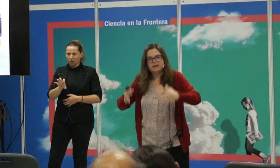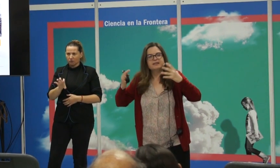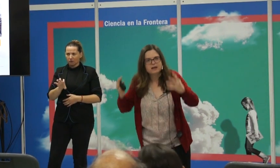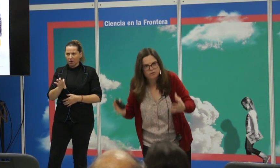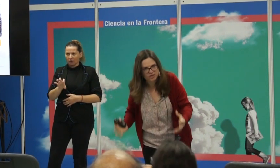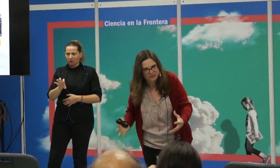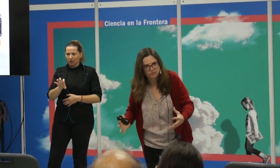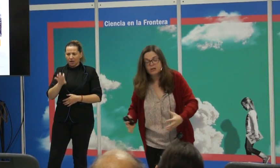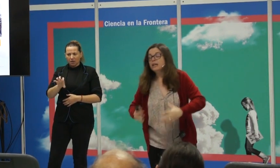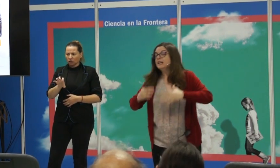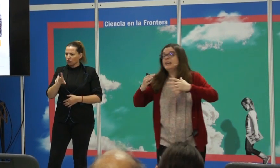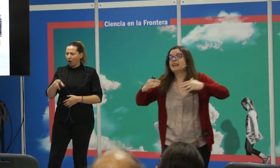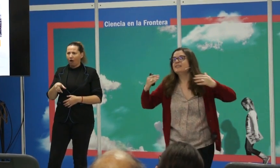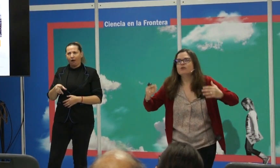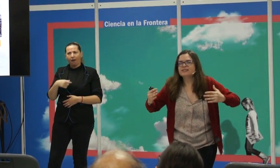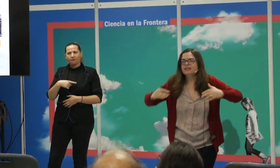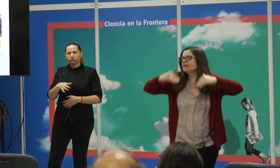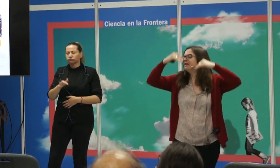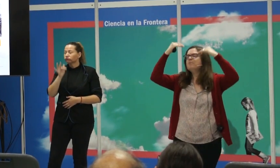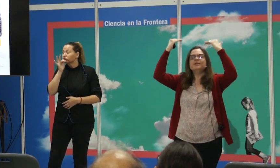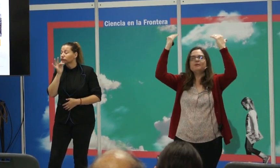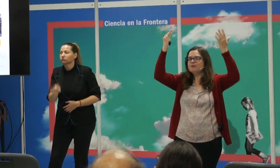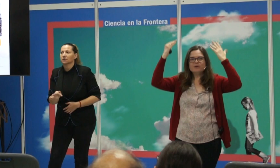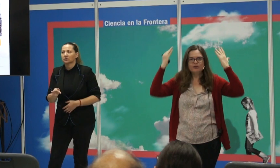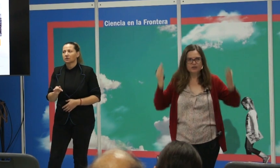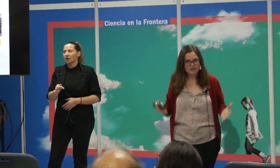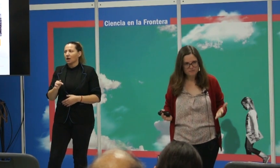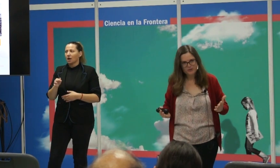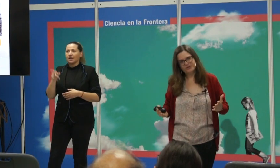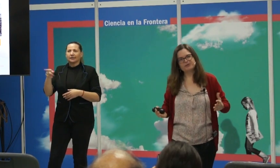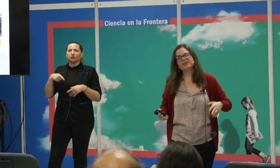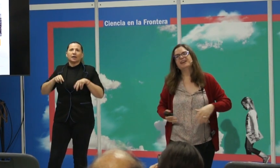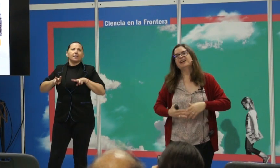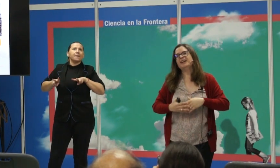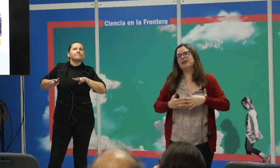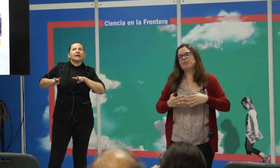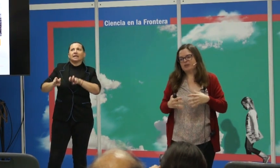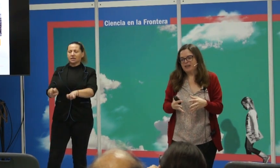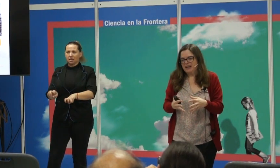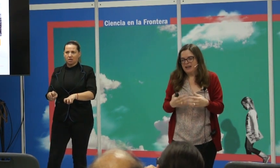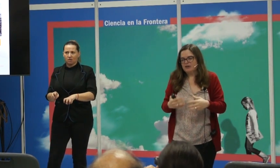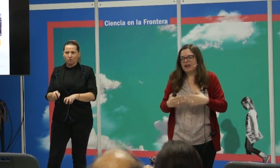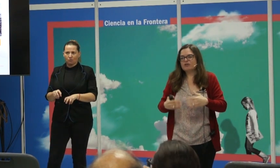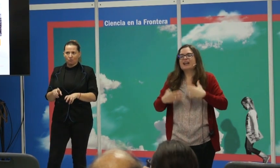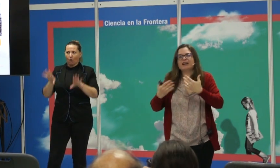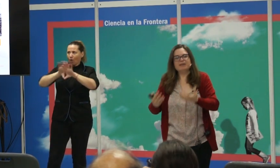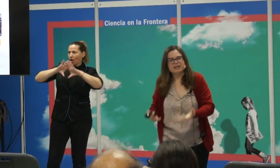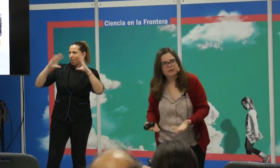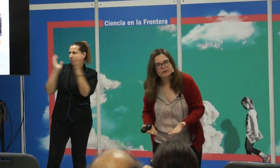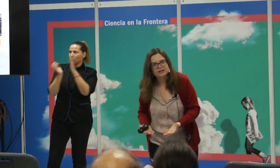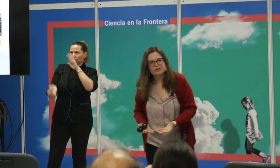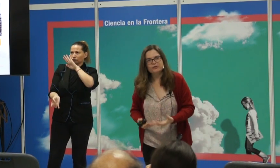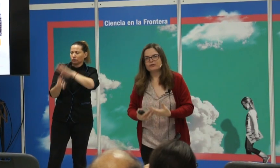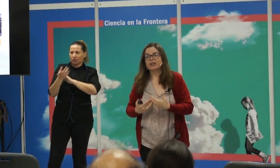prácticamente sacrosanto y que ha sido así desde el principio de los tiempos, ¿no? Pues, claro, llegamos a la